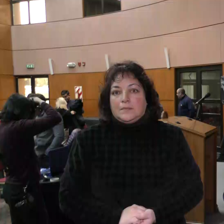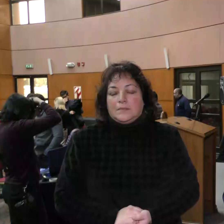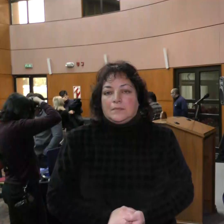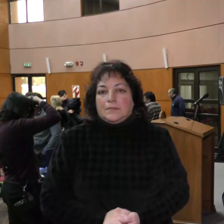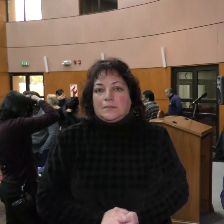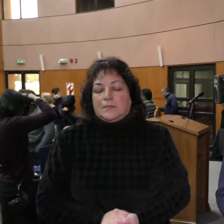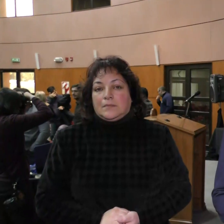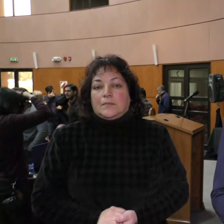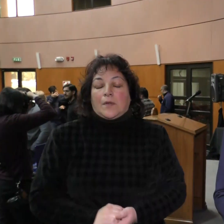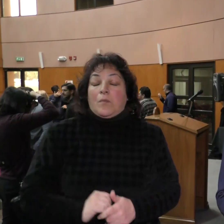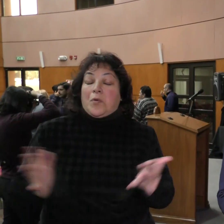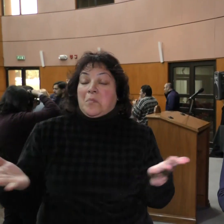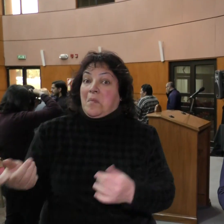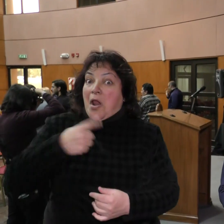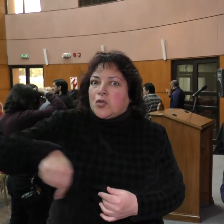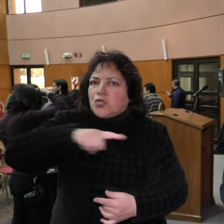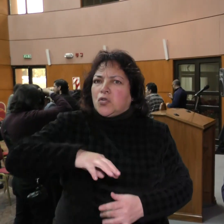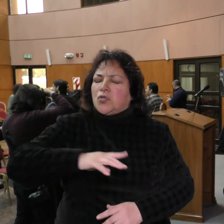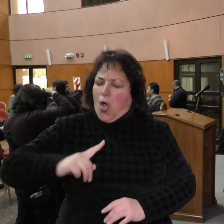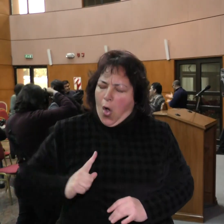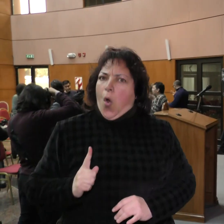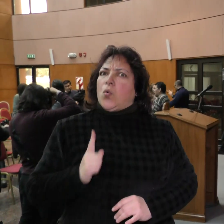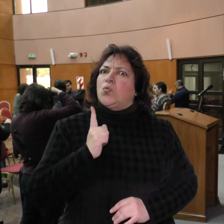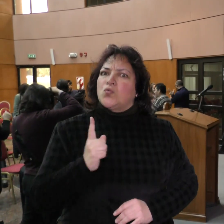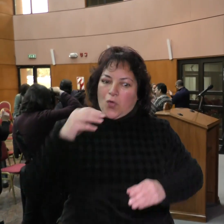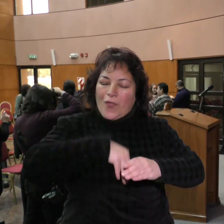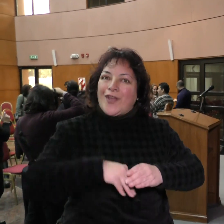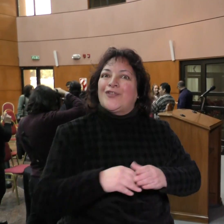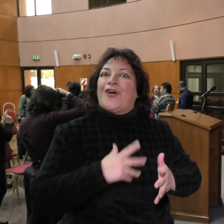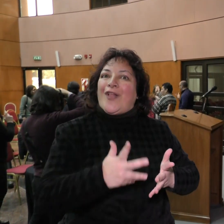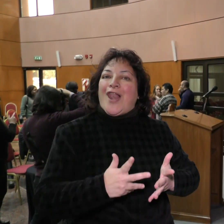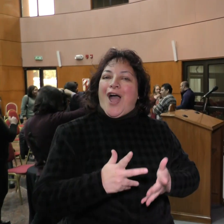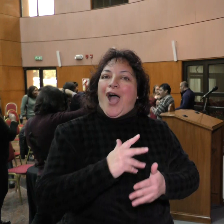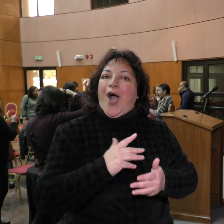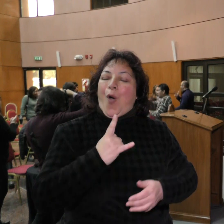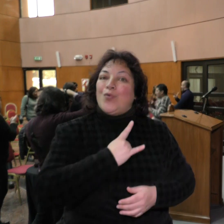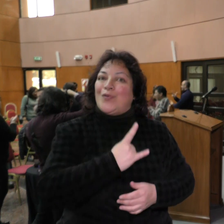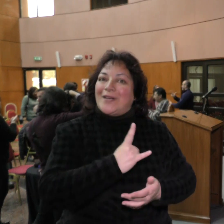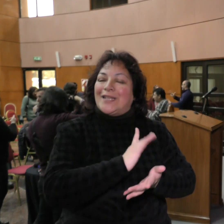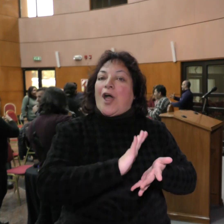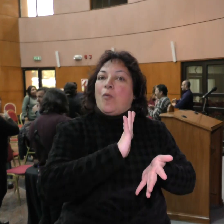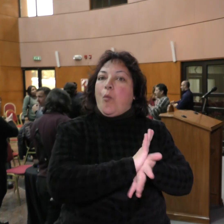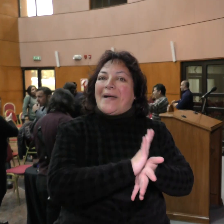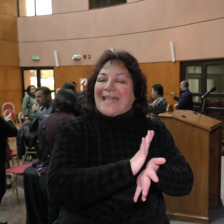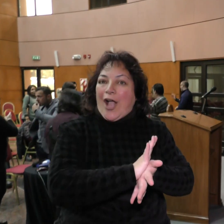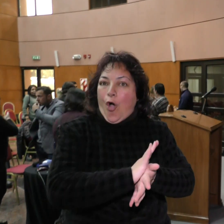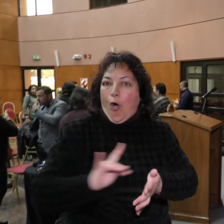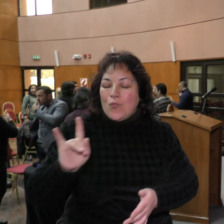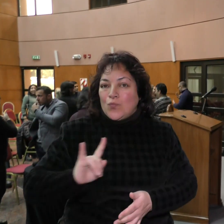Bueno, para nosotros es un orgullo desde la Universidad Provincial de Administración, Tecnologías y Oficios, UPATECO, estar lanzando